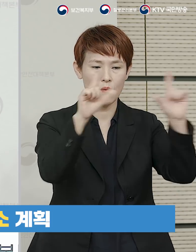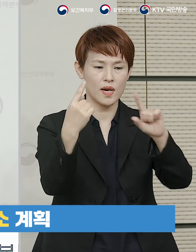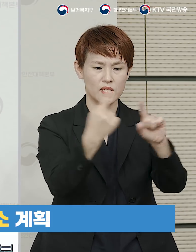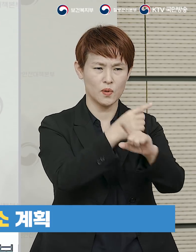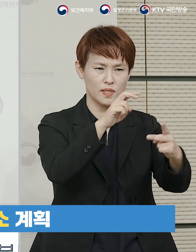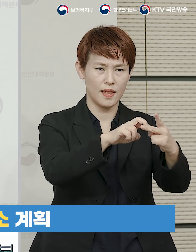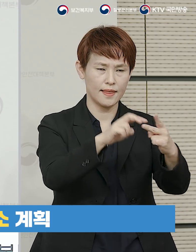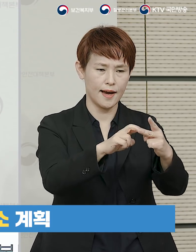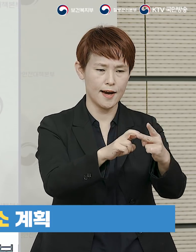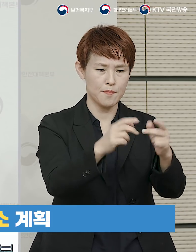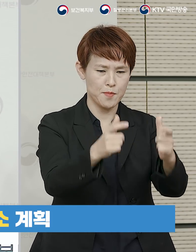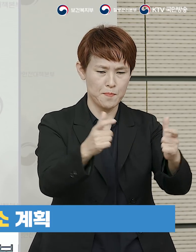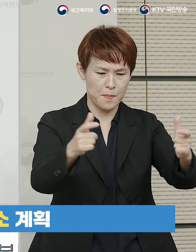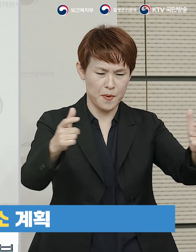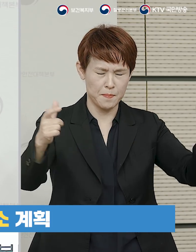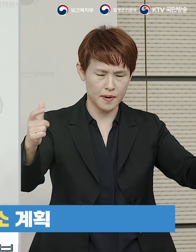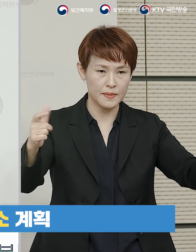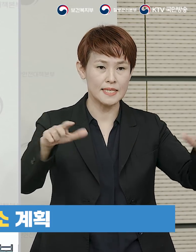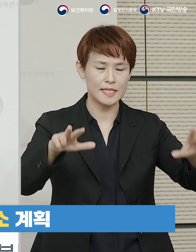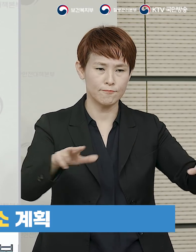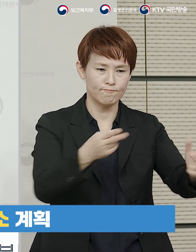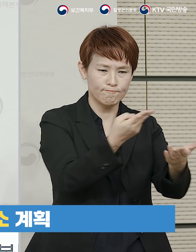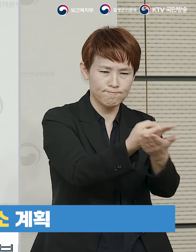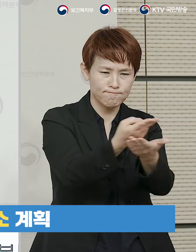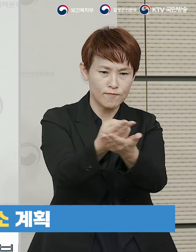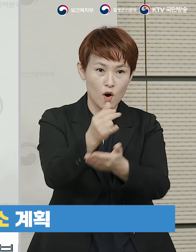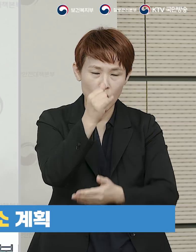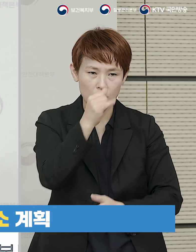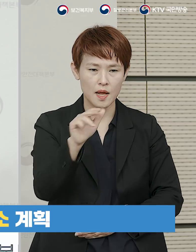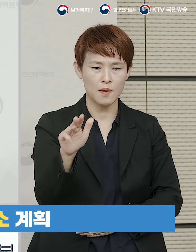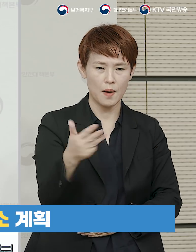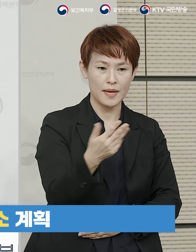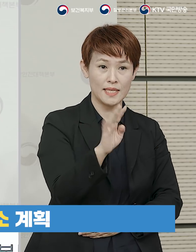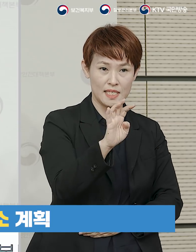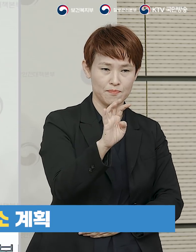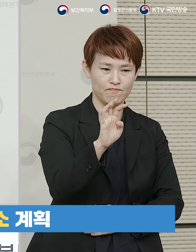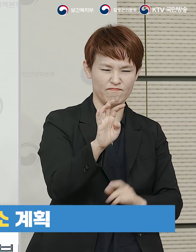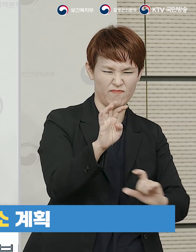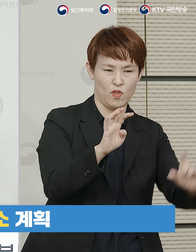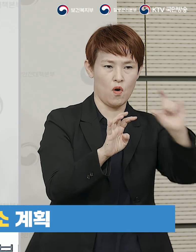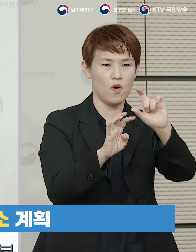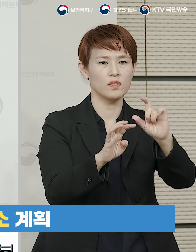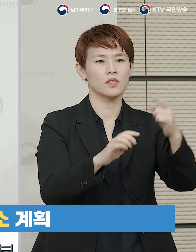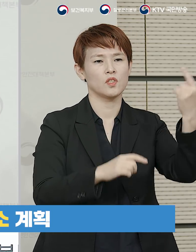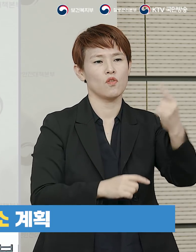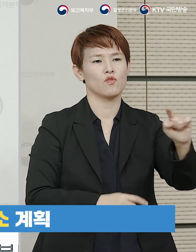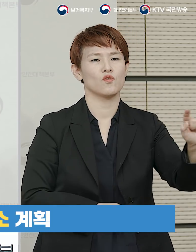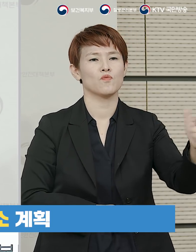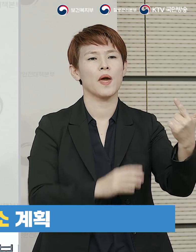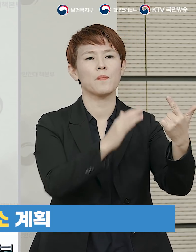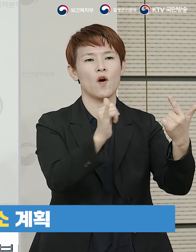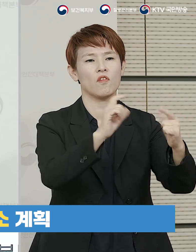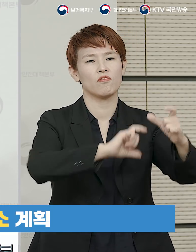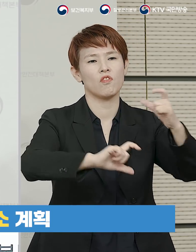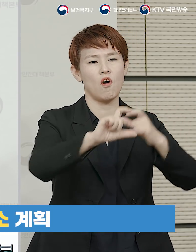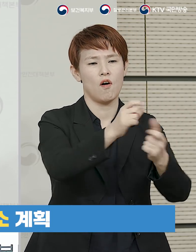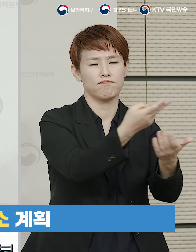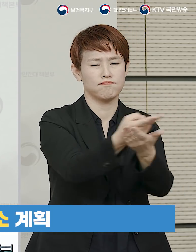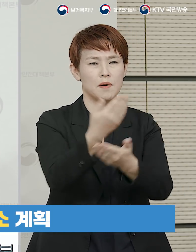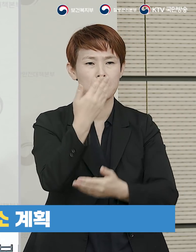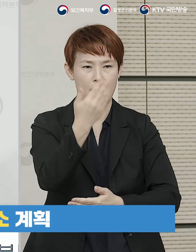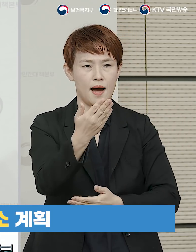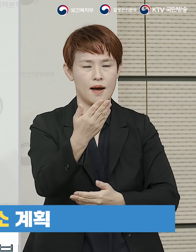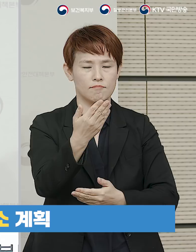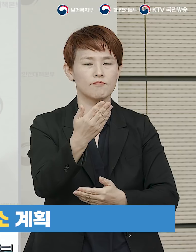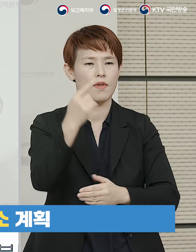지속적으로 확충하여 현재 입소규모인 804실에 더하여 1600여 명이 추가로 입소하실